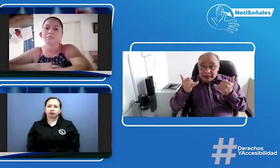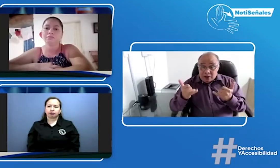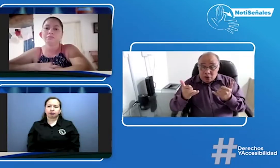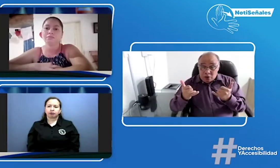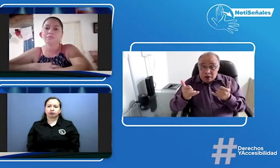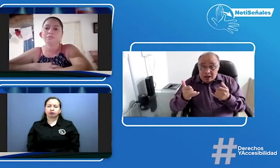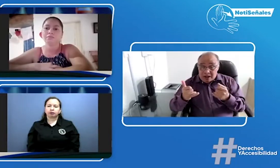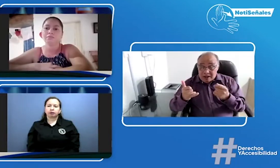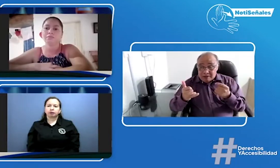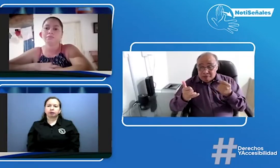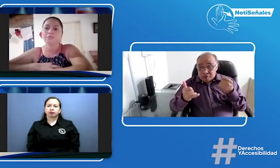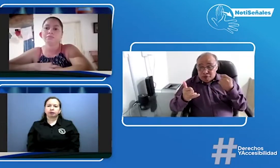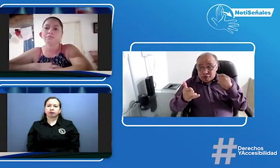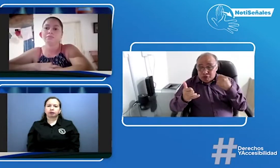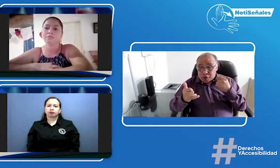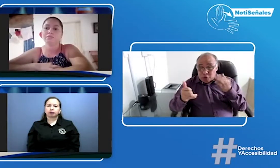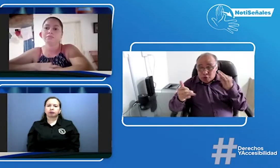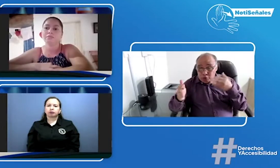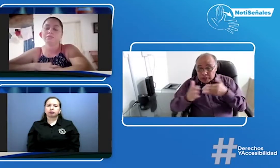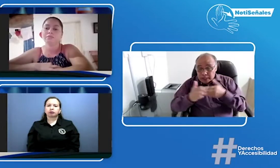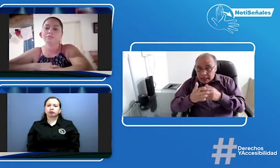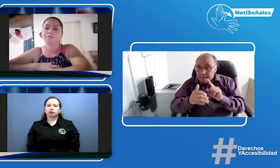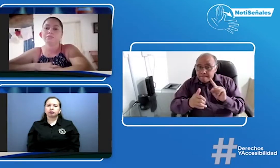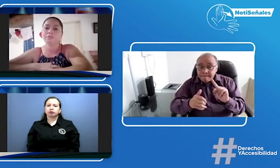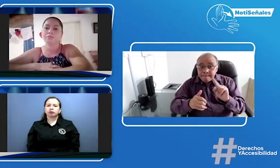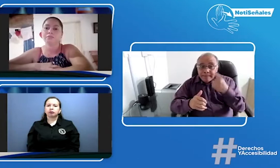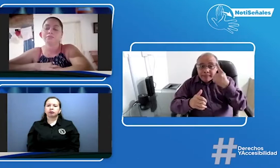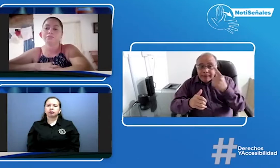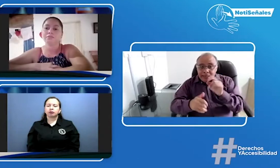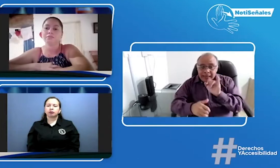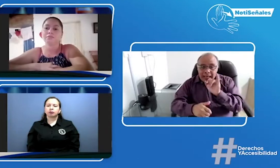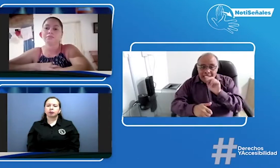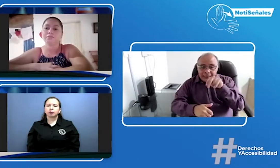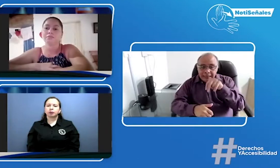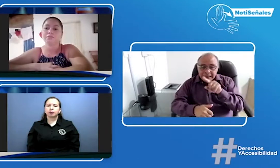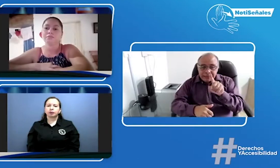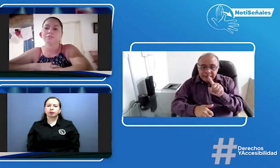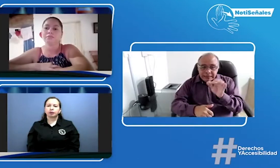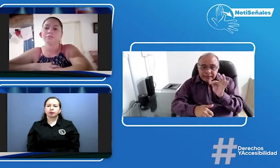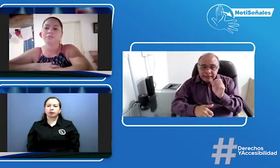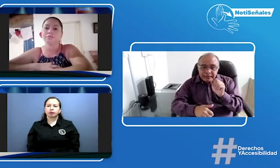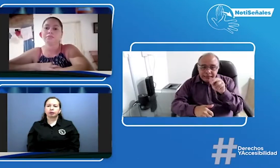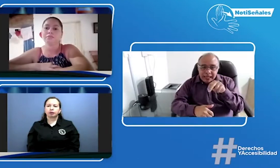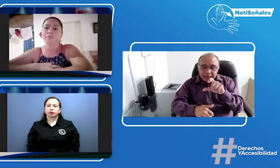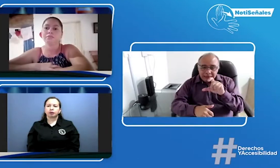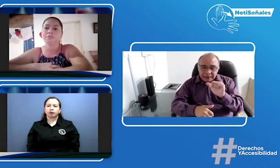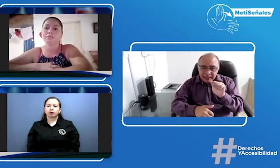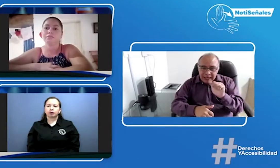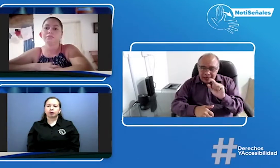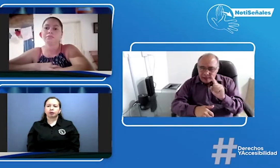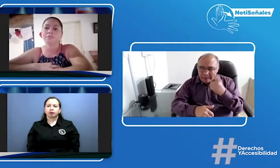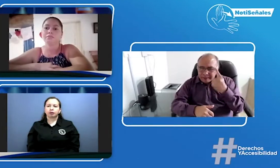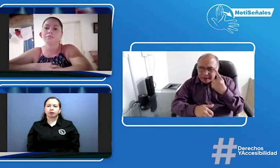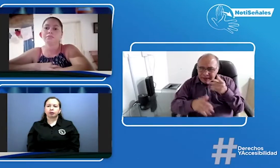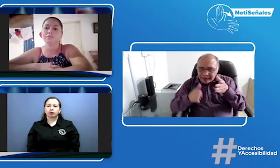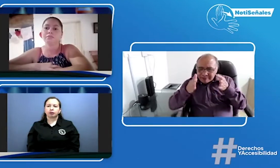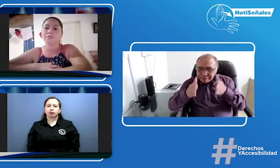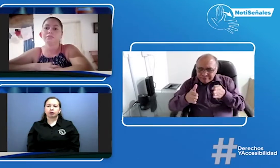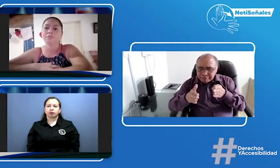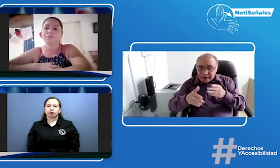¿Quiere decir esto entonces que con esa primera instancia de la acción de